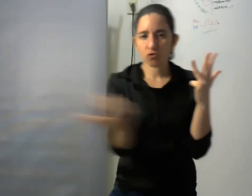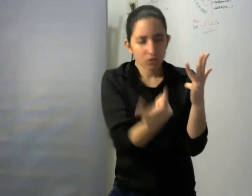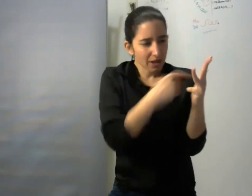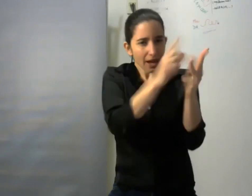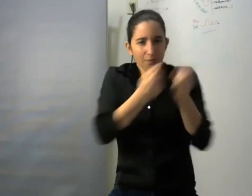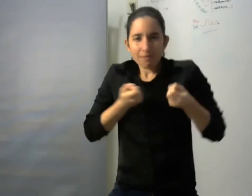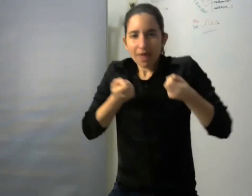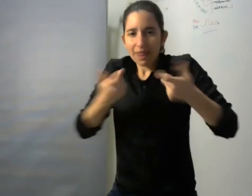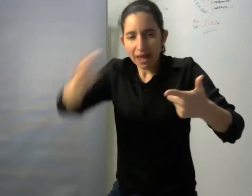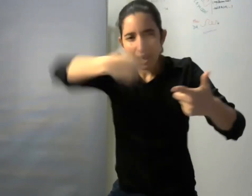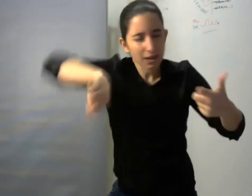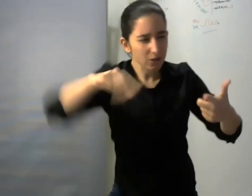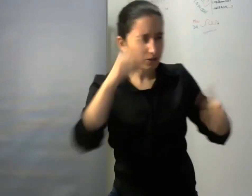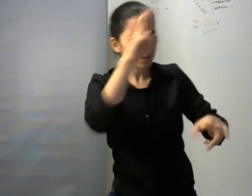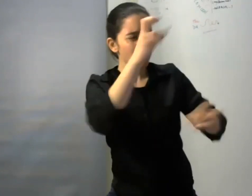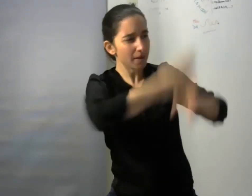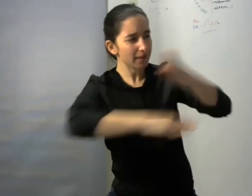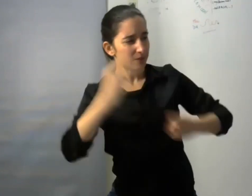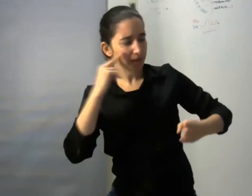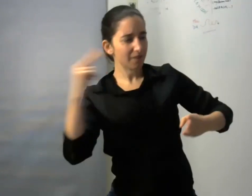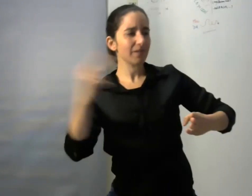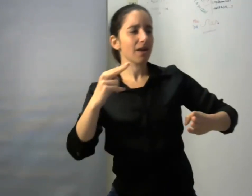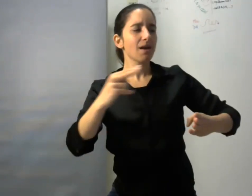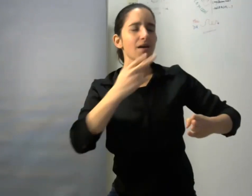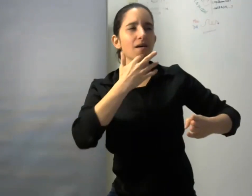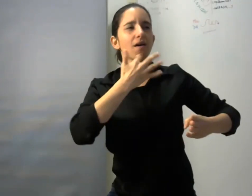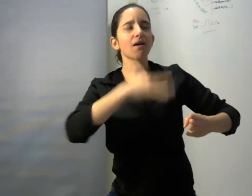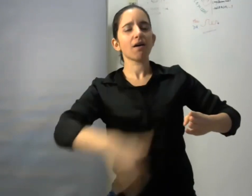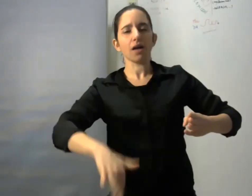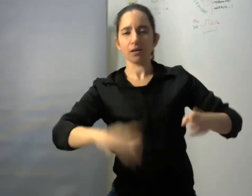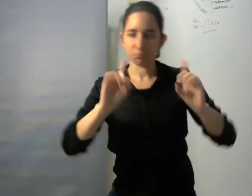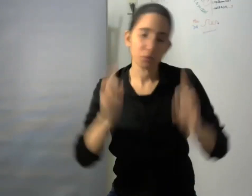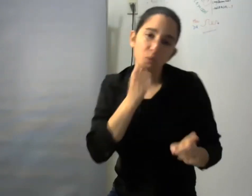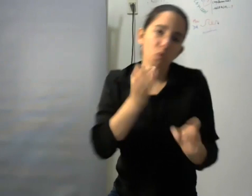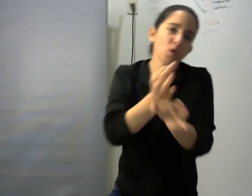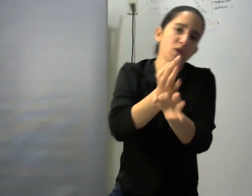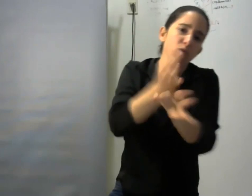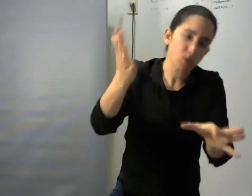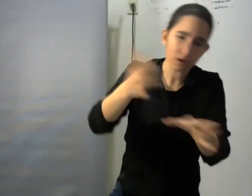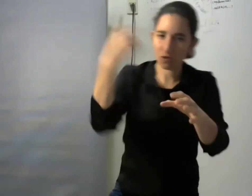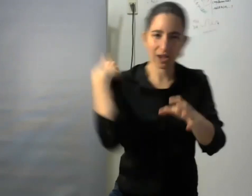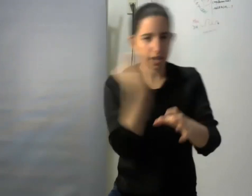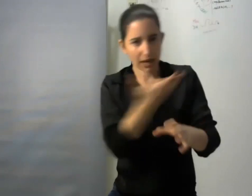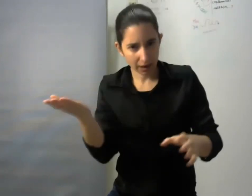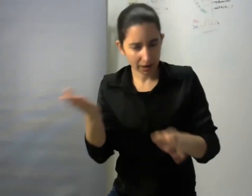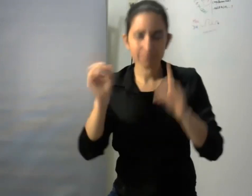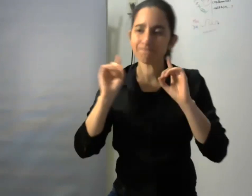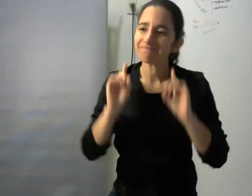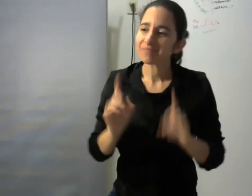refiere al sistema escolar y a la ciudadanía en general o sea las disciplinas de las humanidades